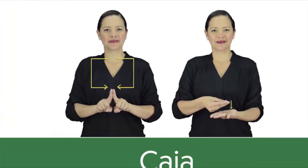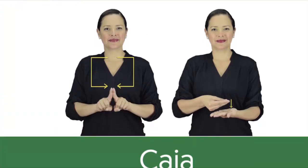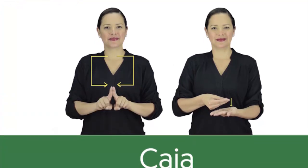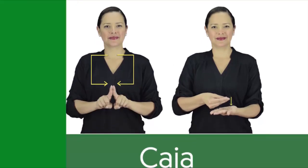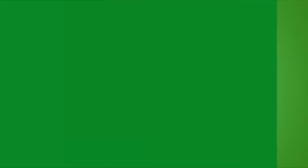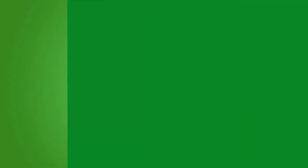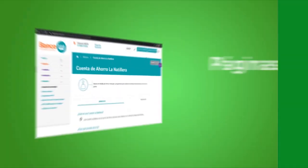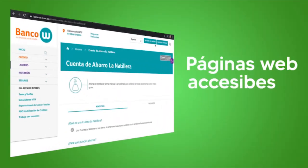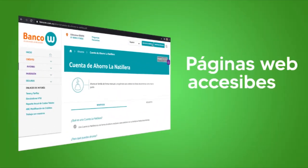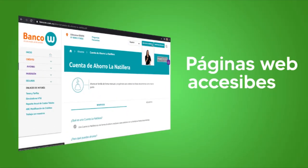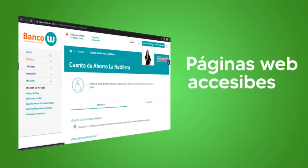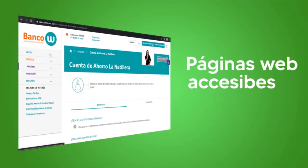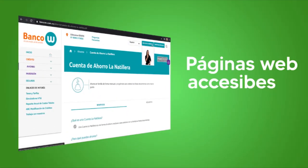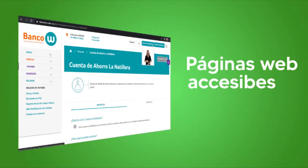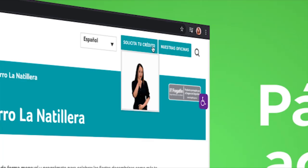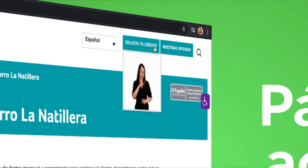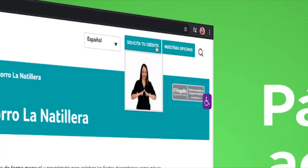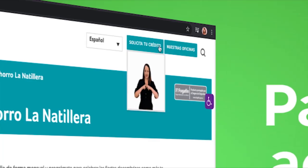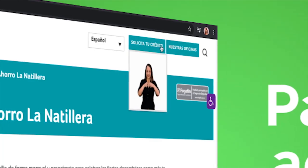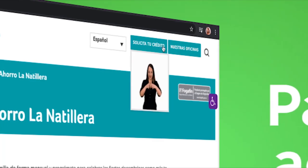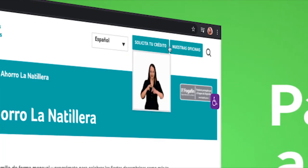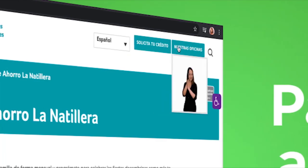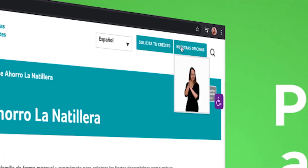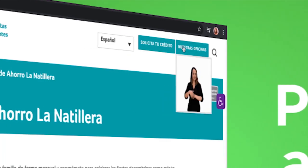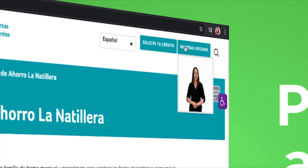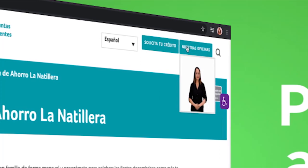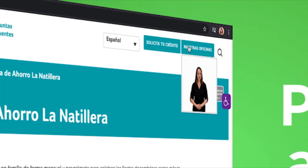Y páginas web accesibles para la población sorda colombiana.